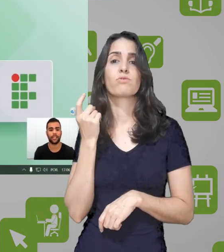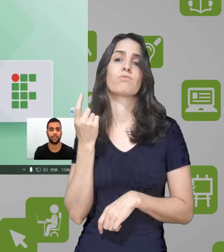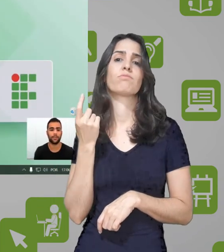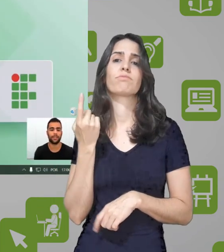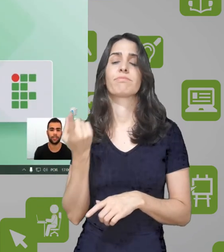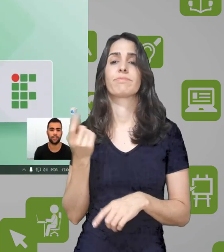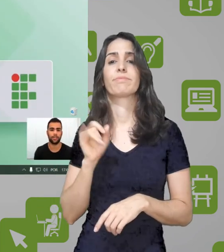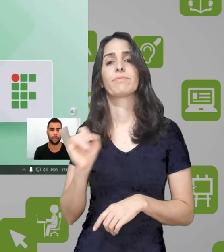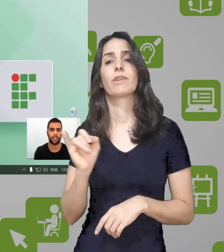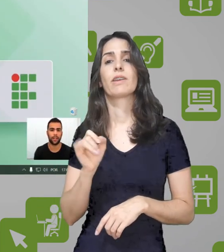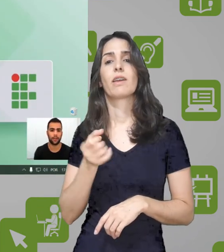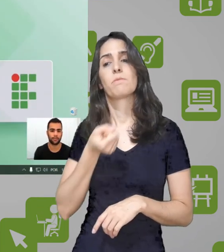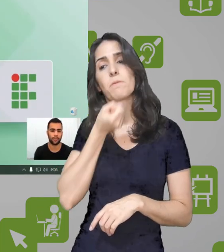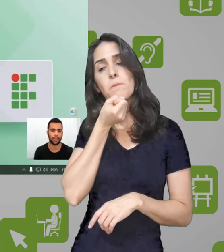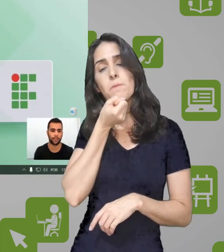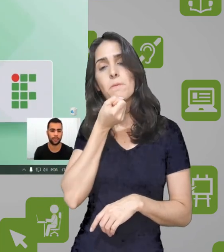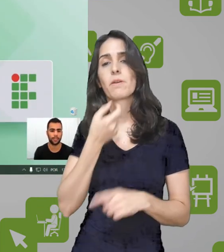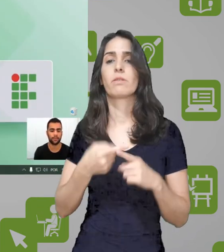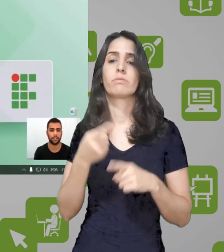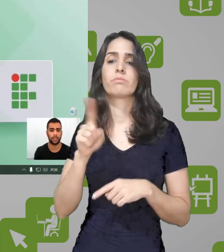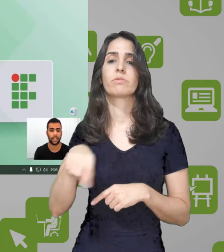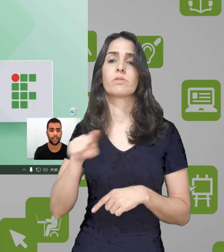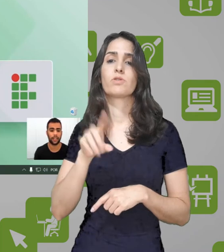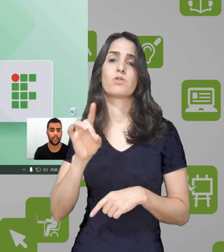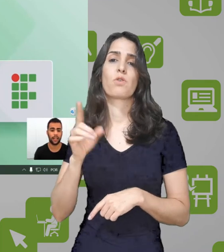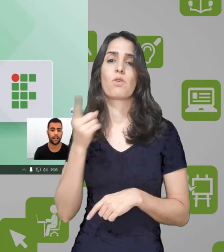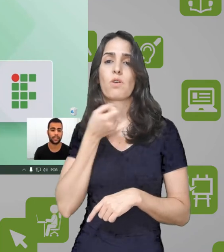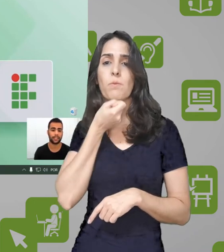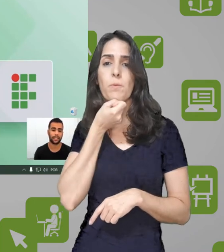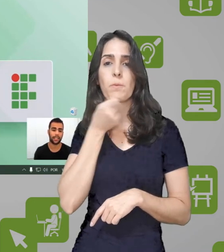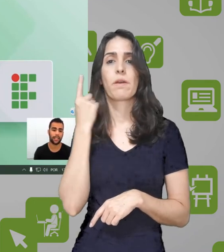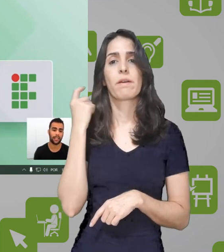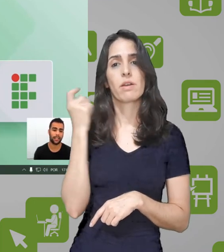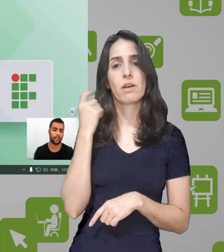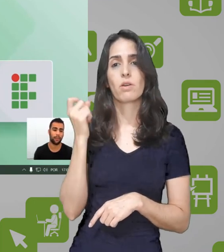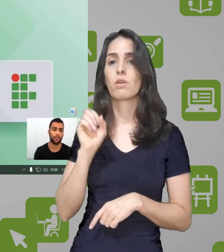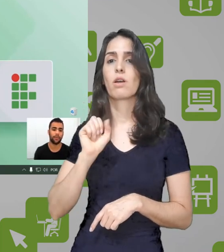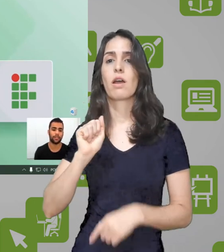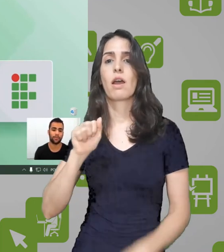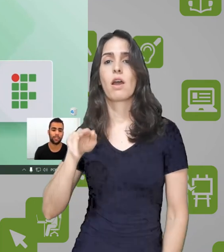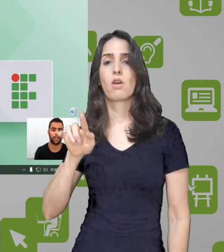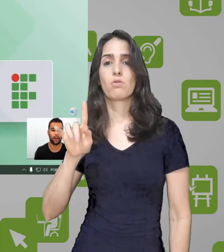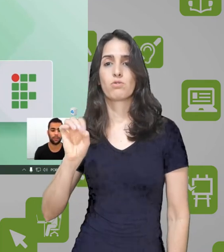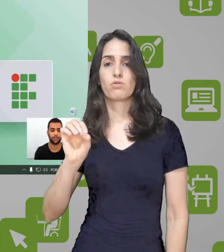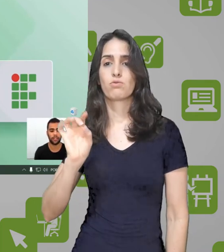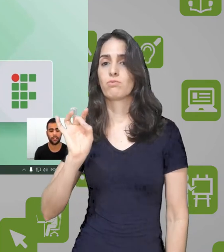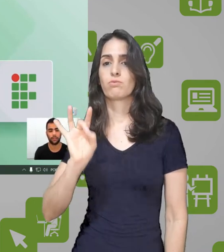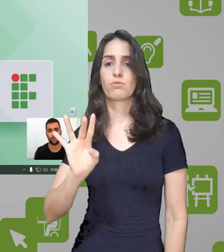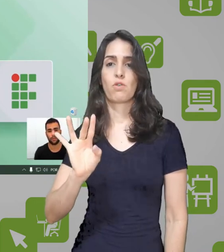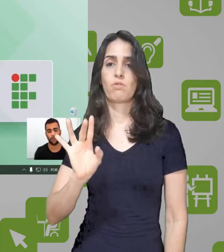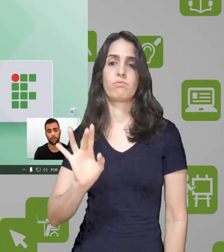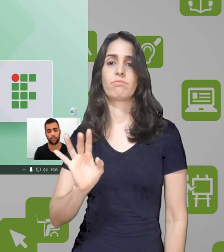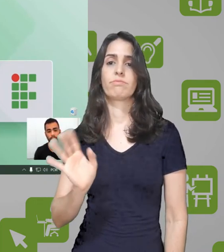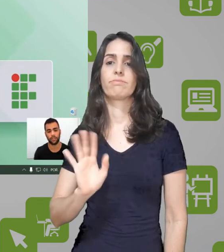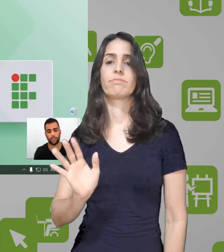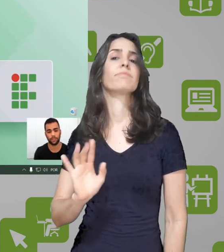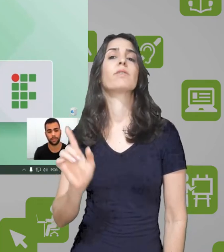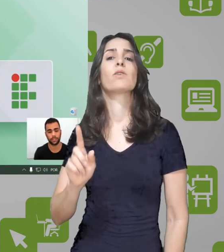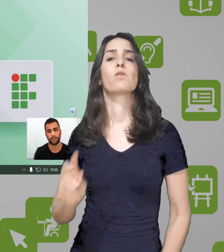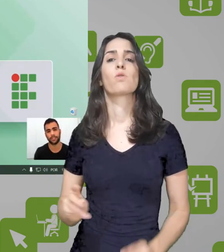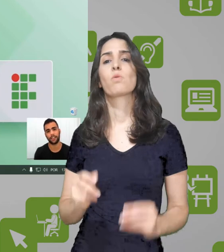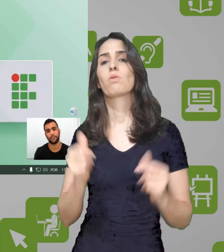selecionada essa opção aqui de somente áudio. Essa opção só tem as configurações de áudio, qual é o